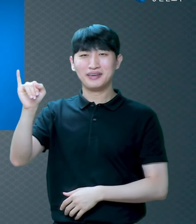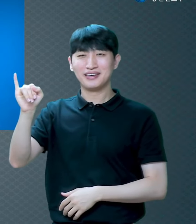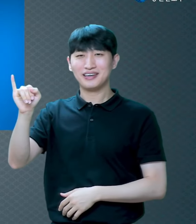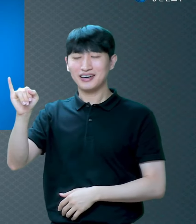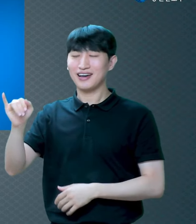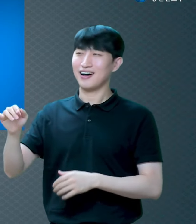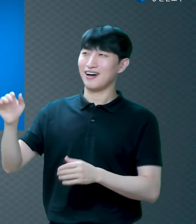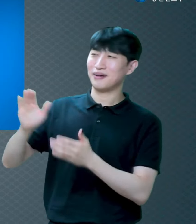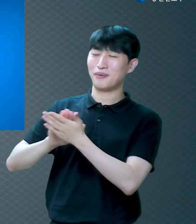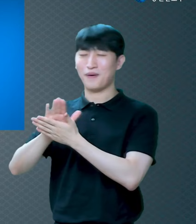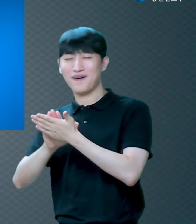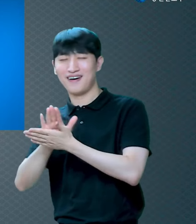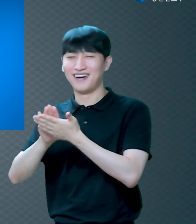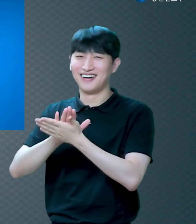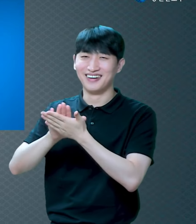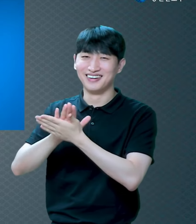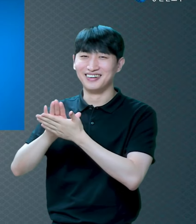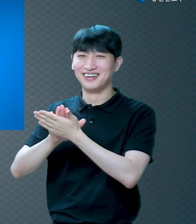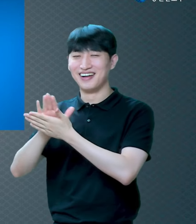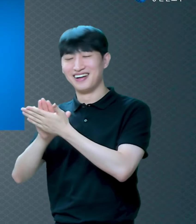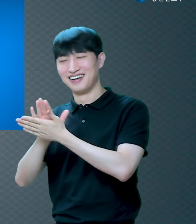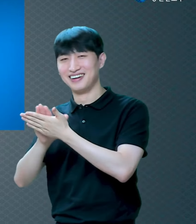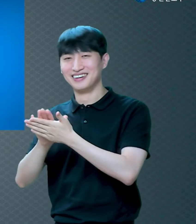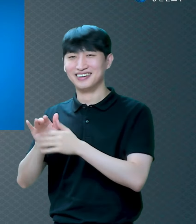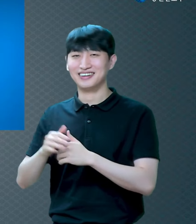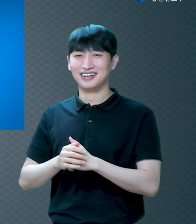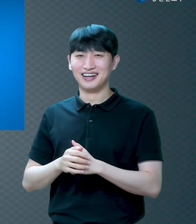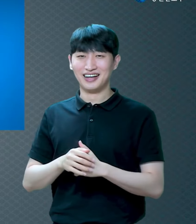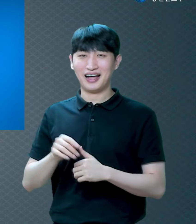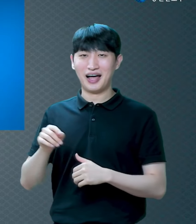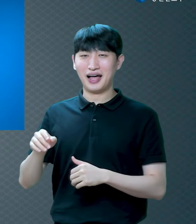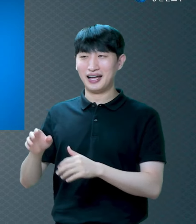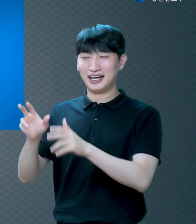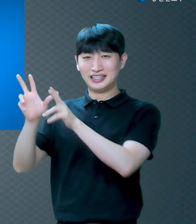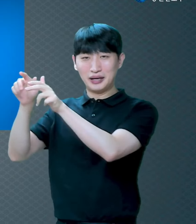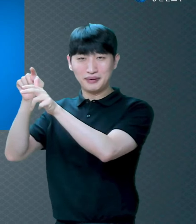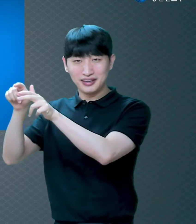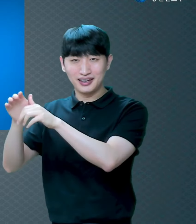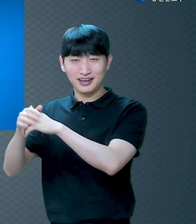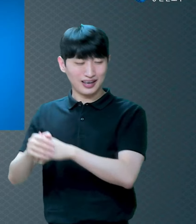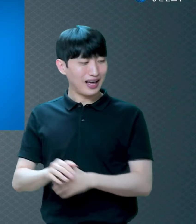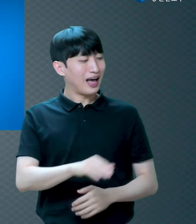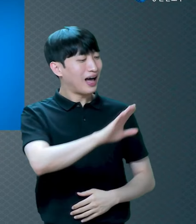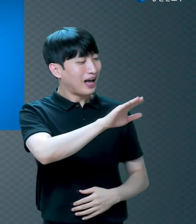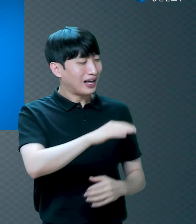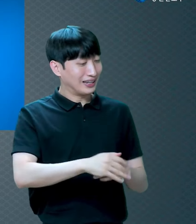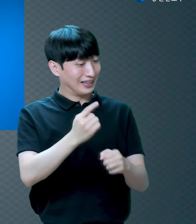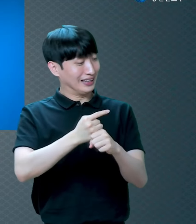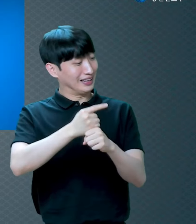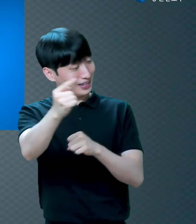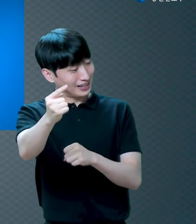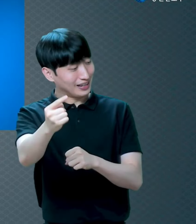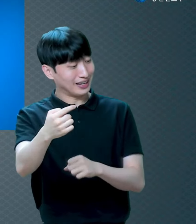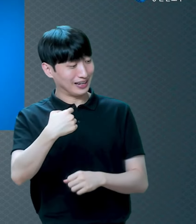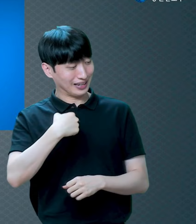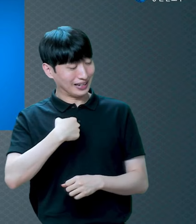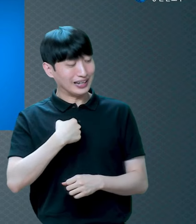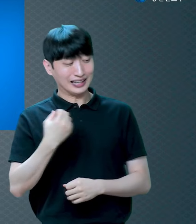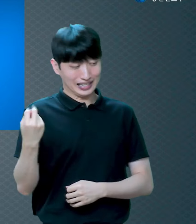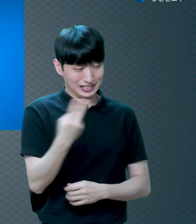이제 제비가 이제 계절이 바뀌니까 가면서 메뚜기야 내년에 만나자